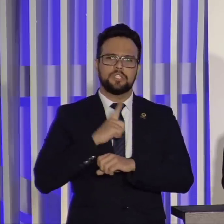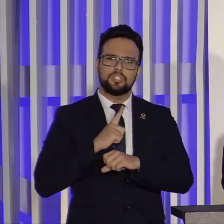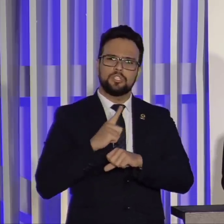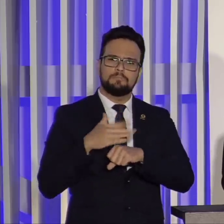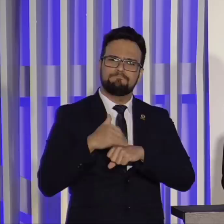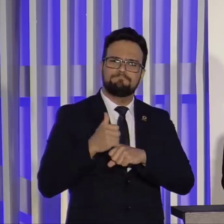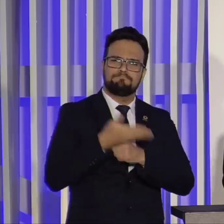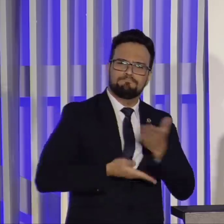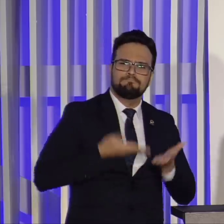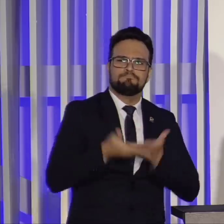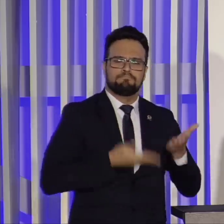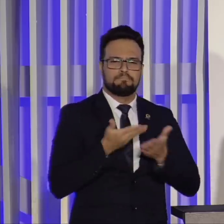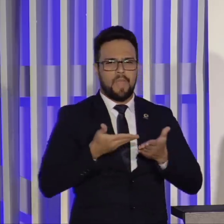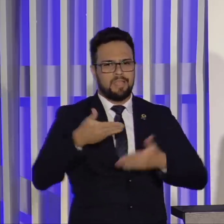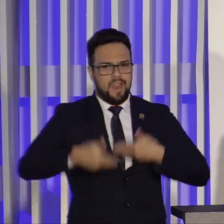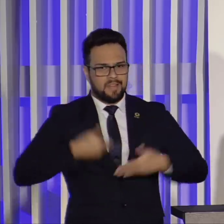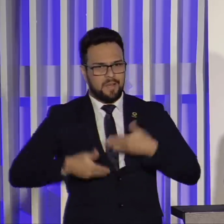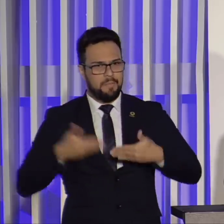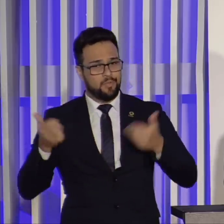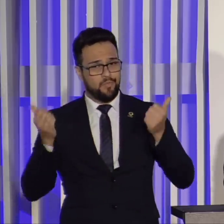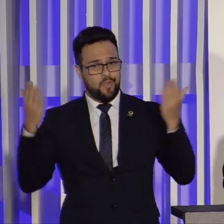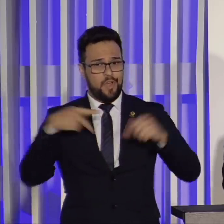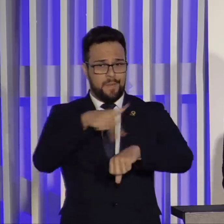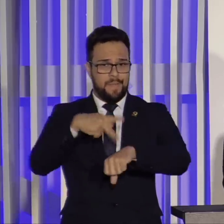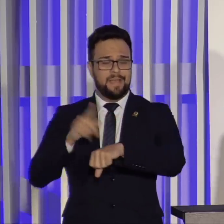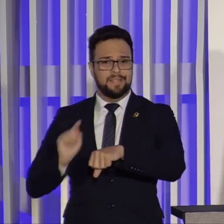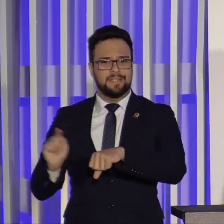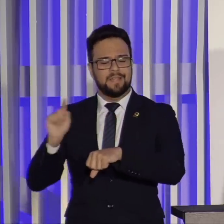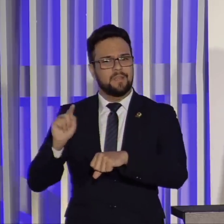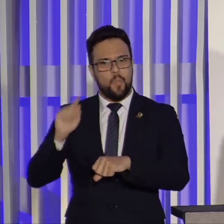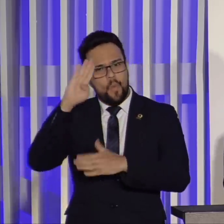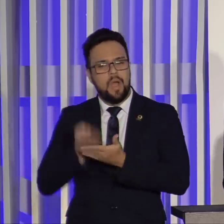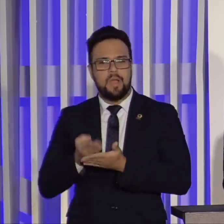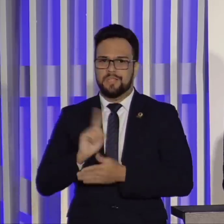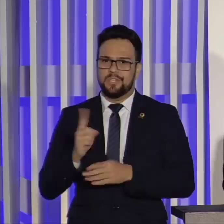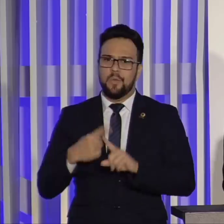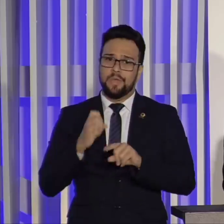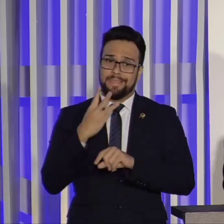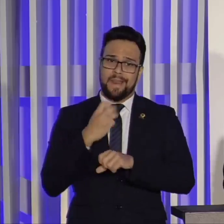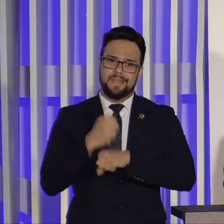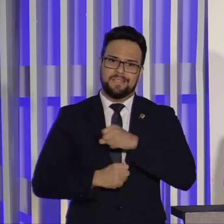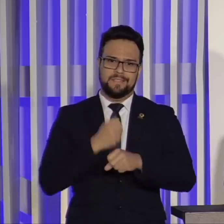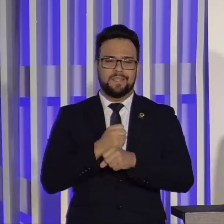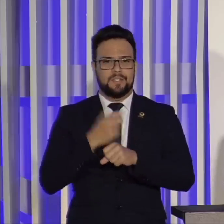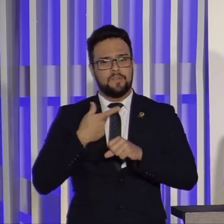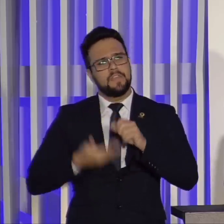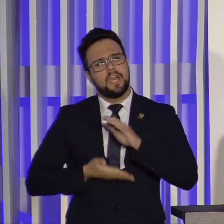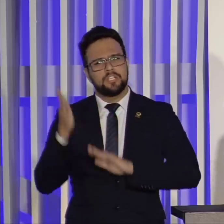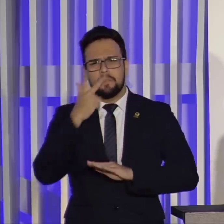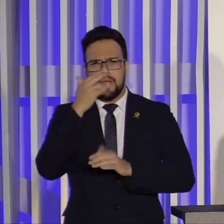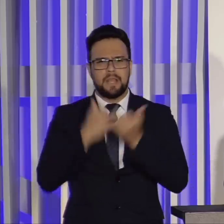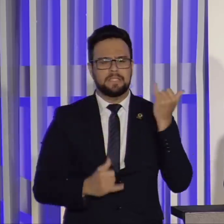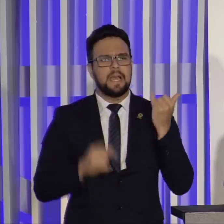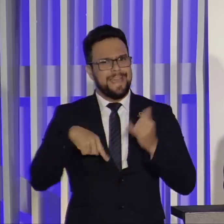nos tratam é inacreditável. E eu posso bem comparar, porque há três anos fiz uma viagem parecida e